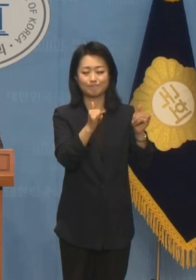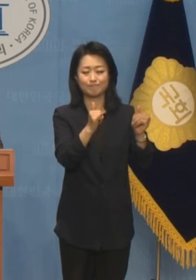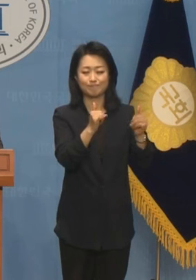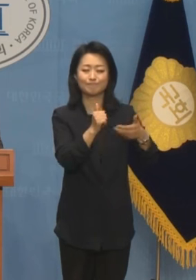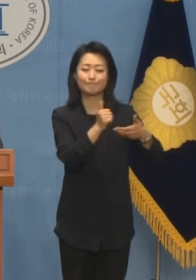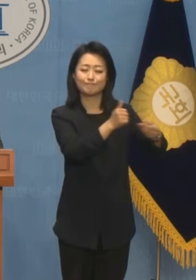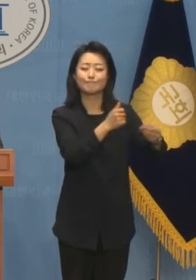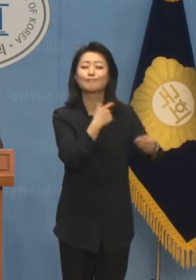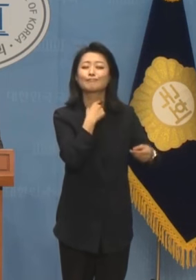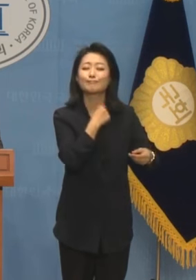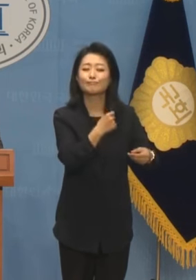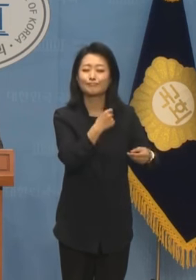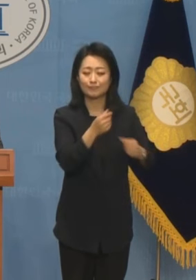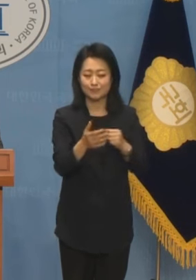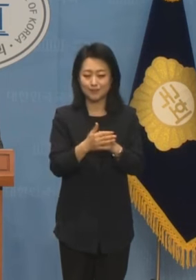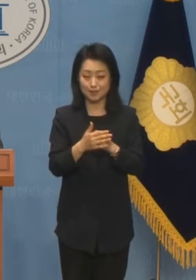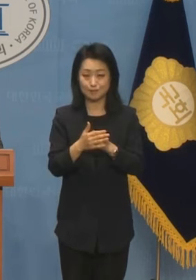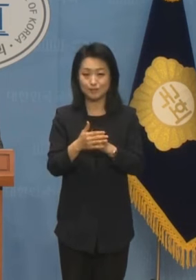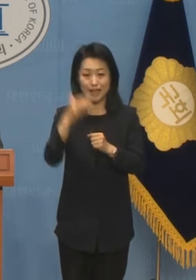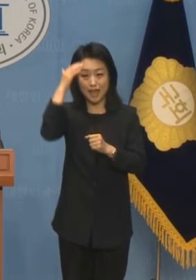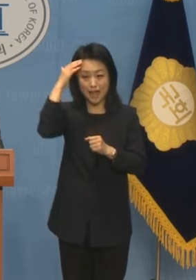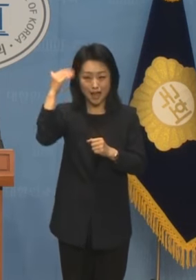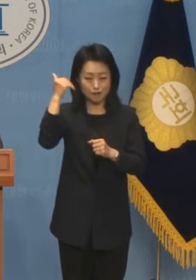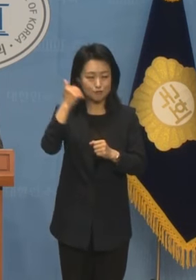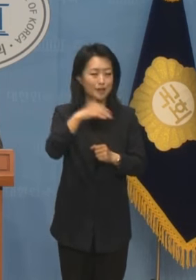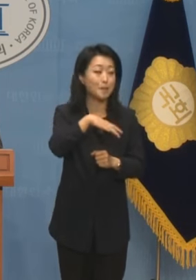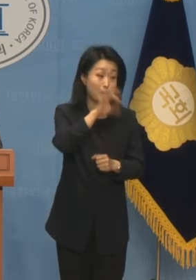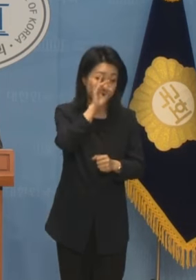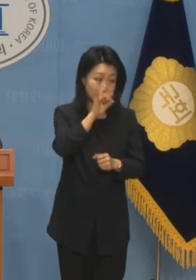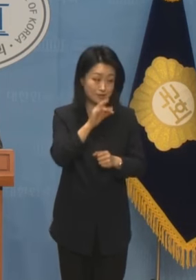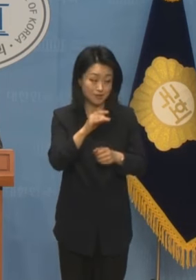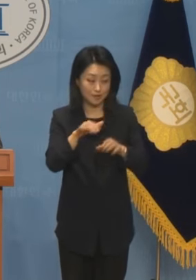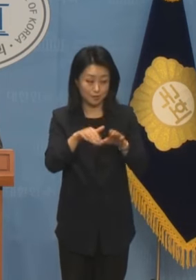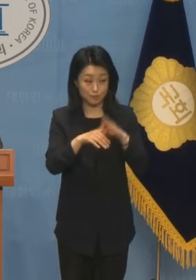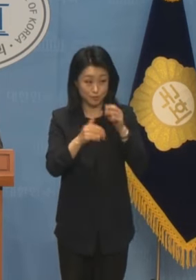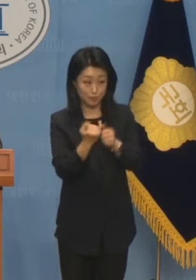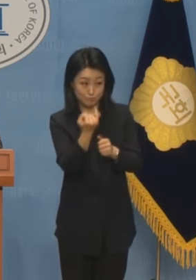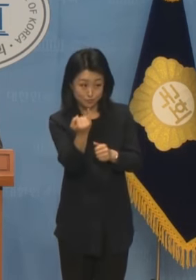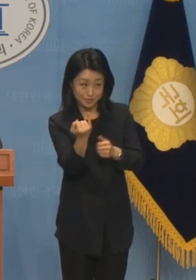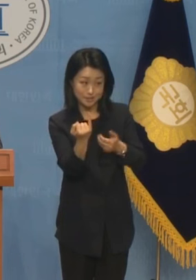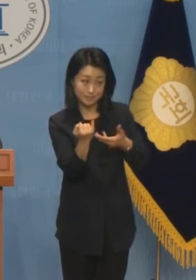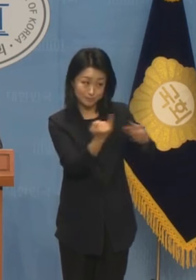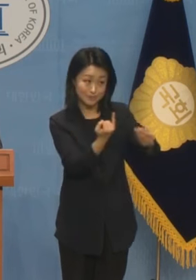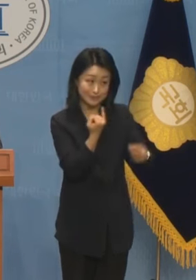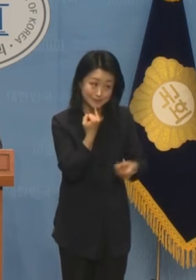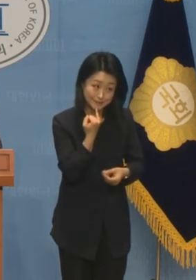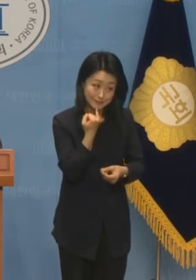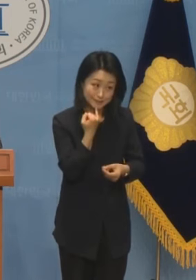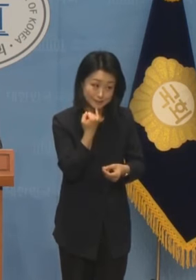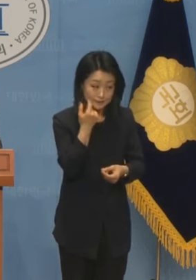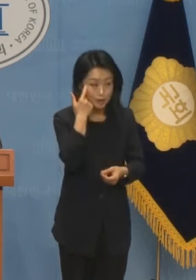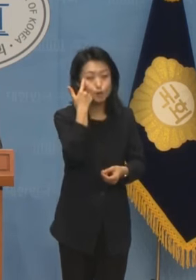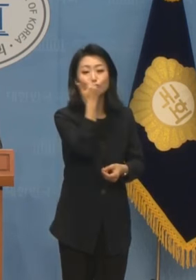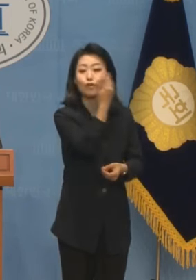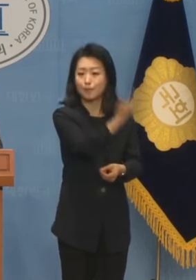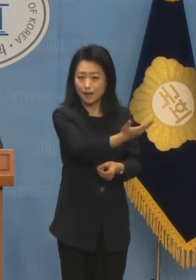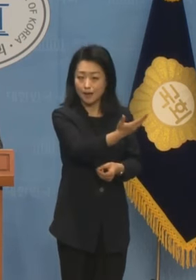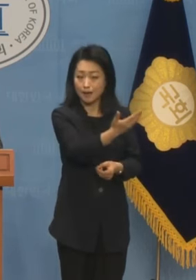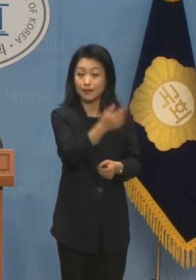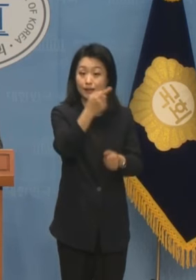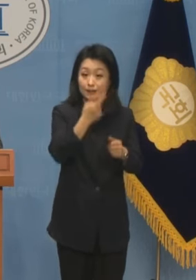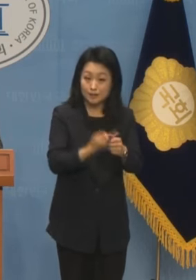김정숙 여사 방문을 타진했다고 합니다. 우리 정부가 먼저 요청한 김정숙 여사의 방문이